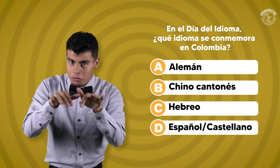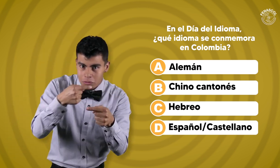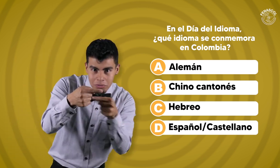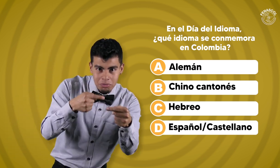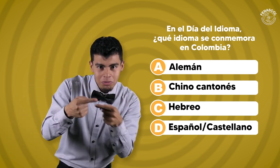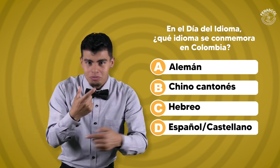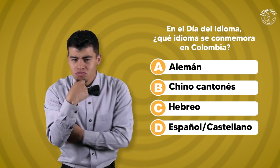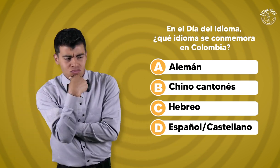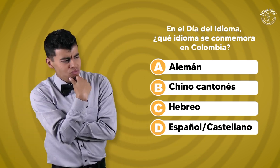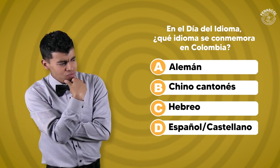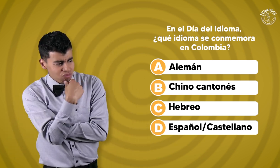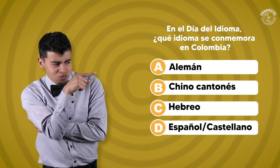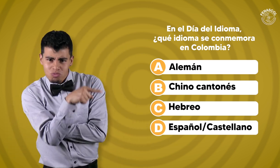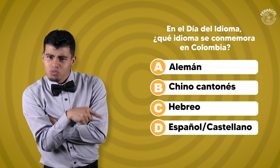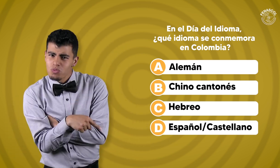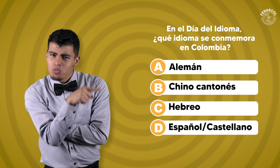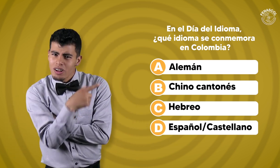espacio de los comentarios. ¿Cuál es la opción?